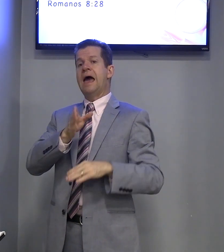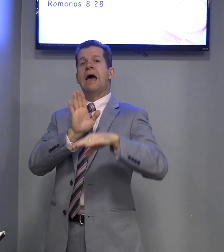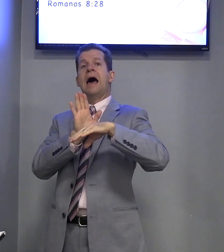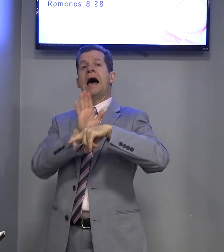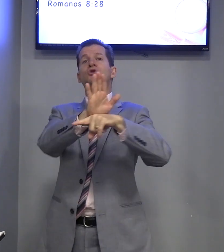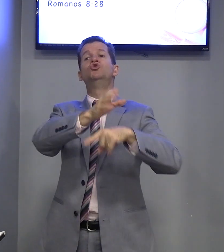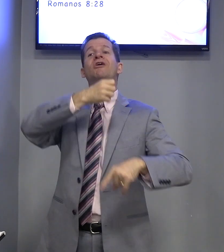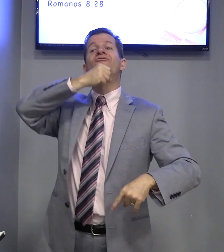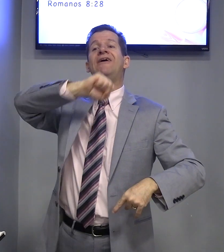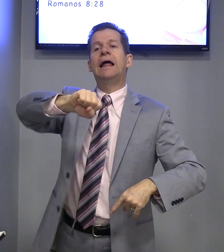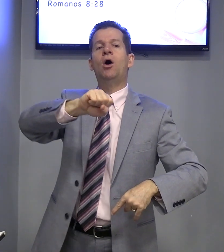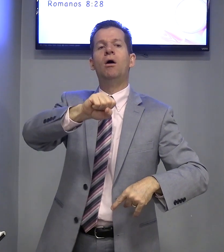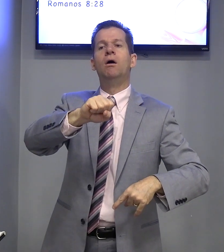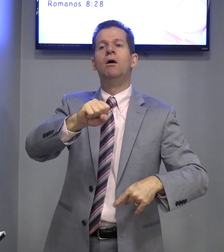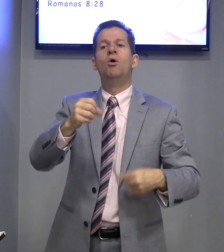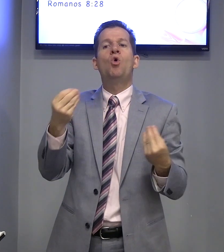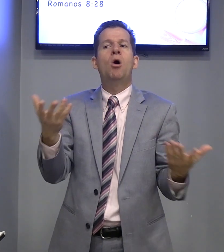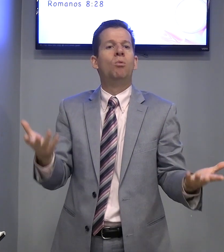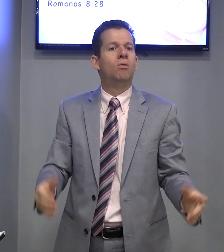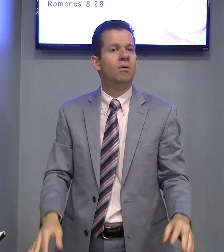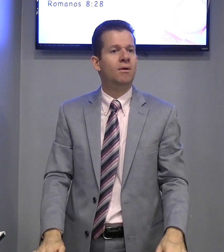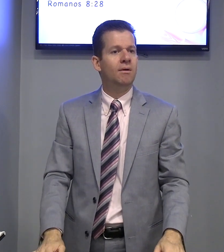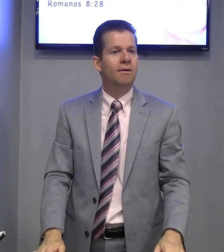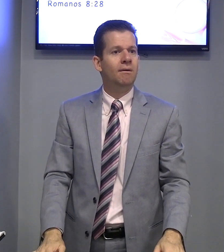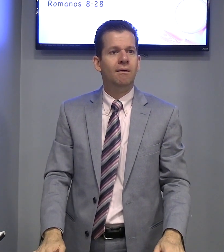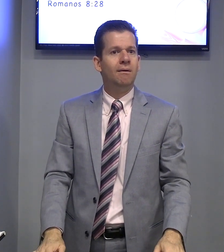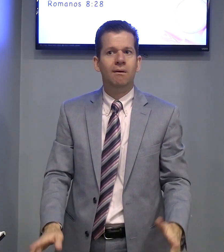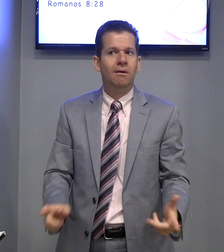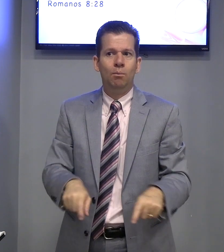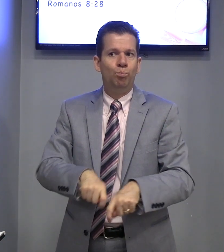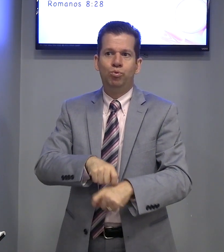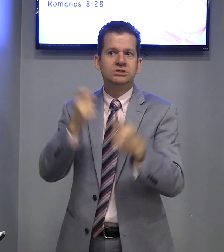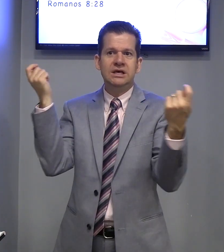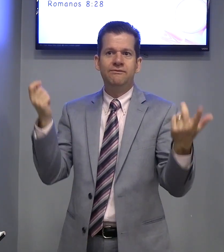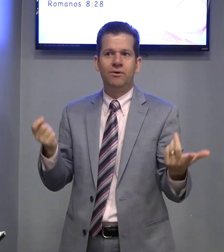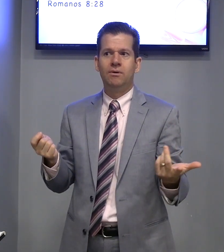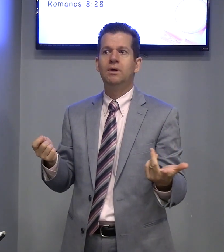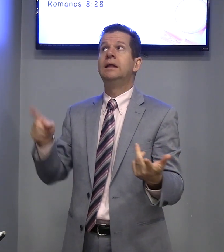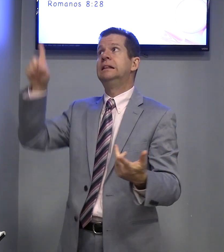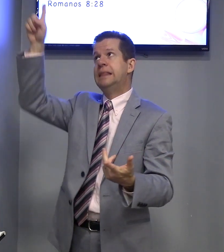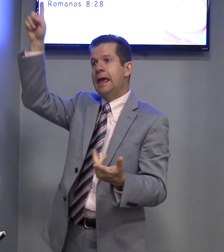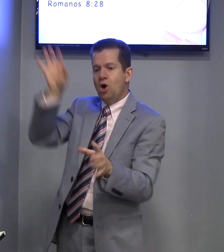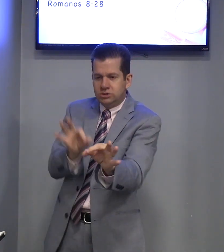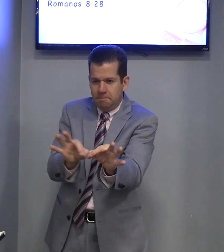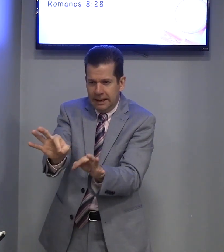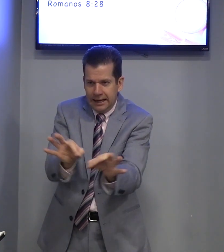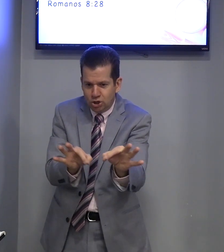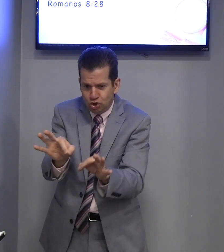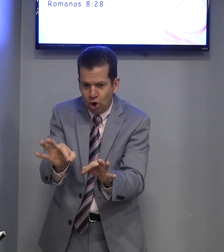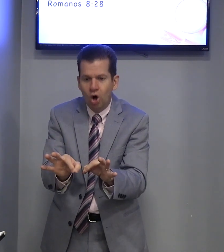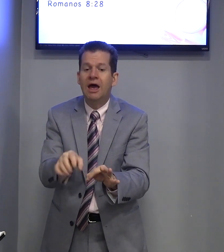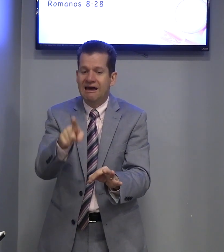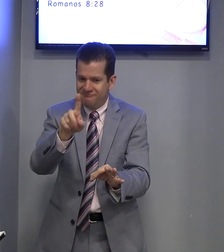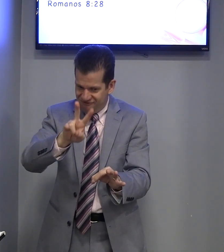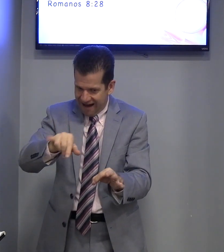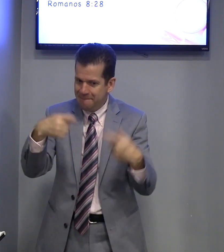ajuda farol? Como? Impossível. Deus planejou, vai